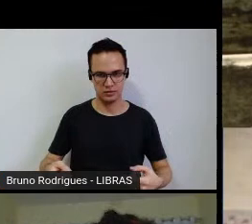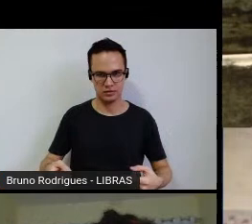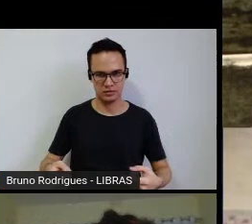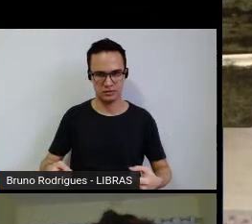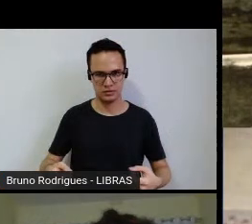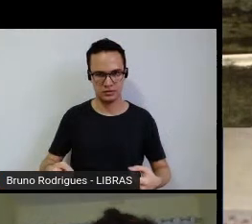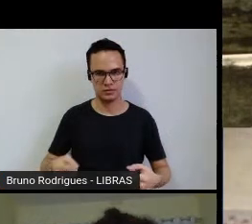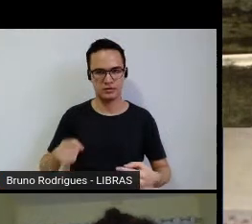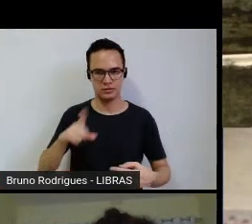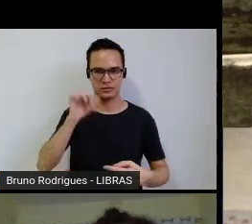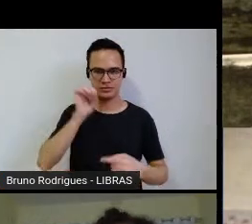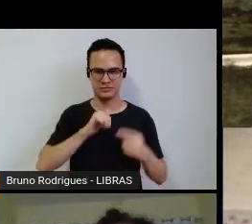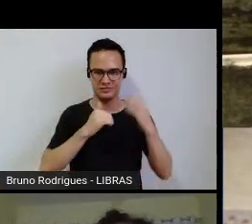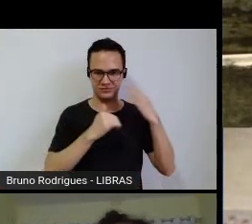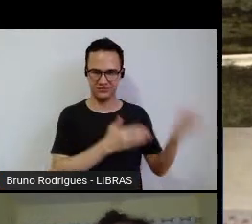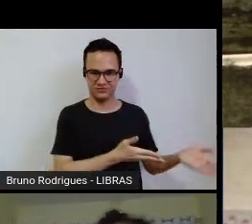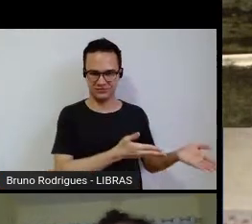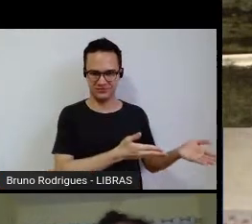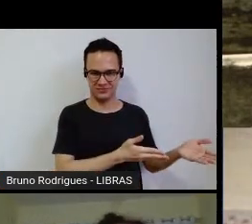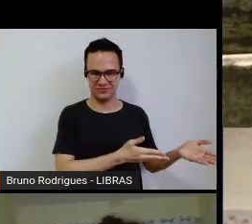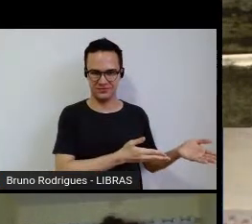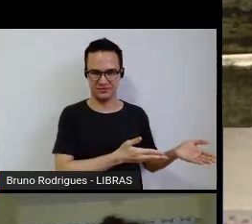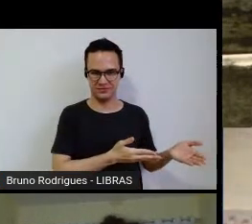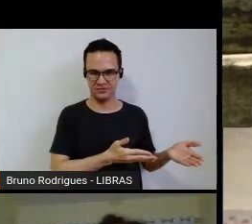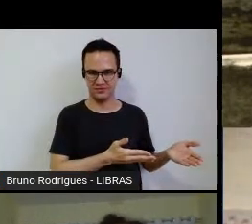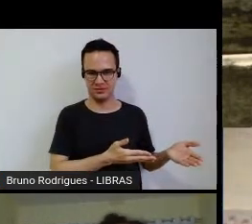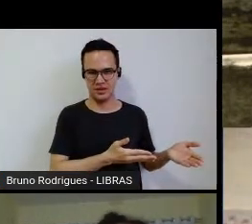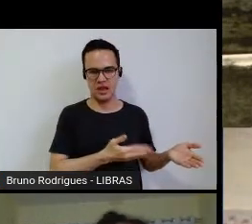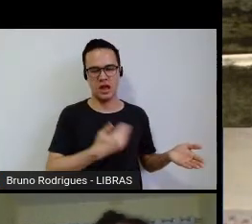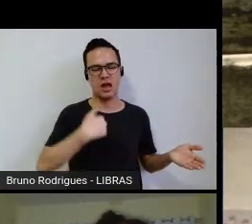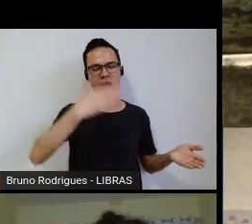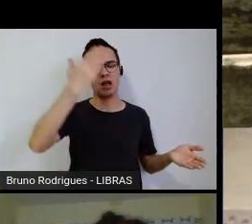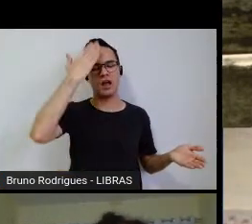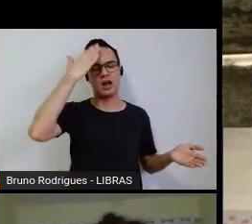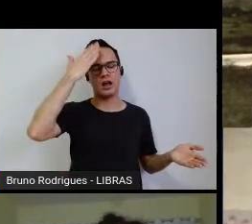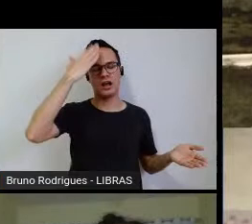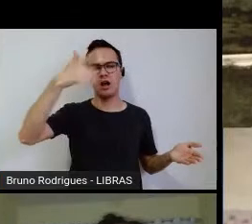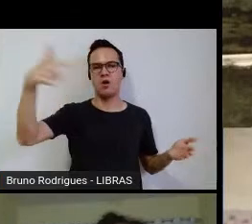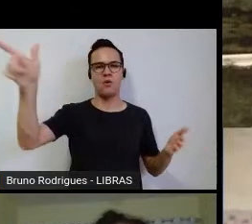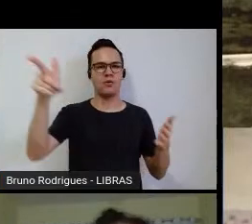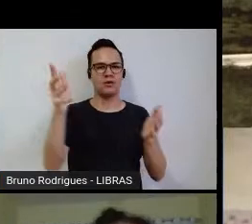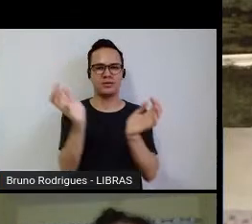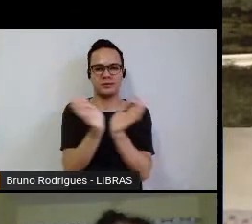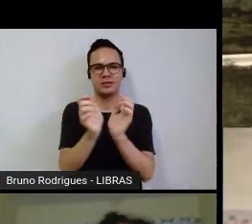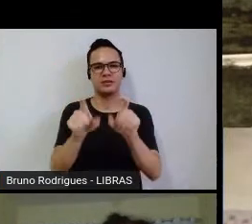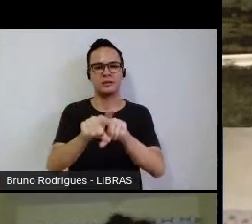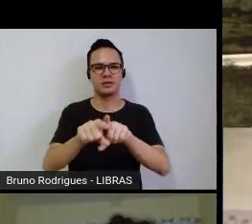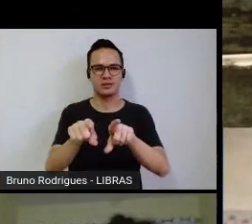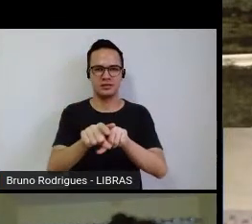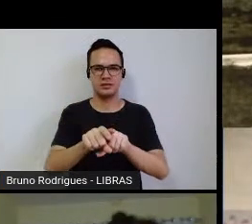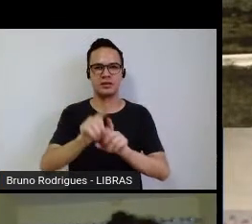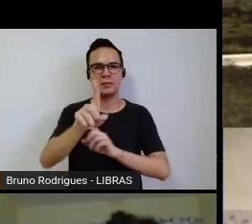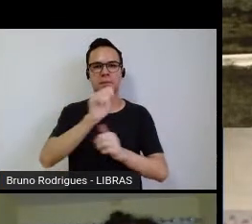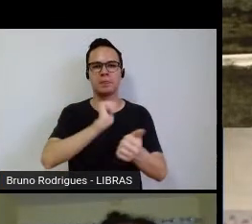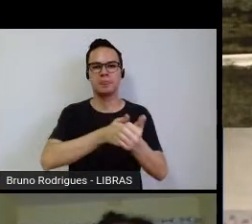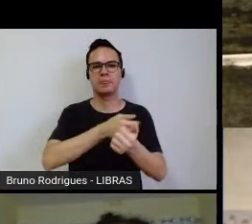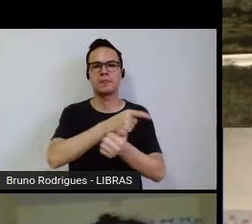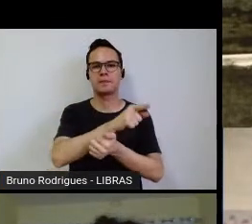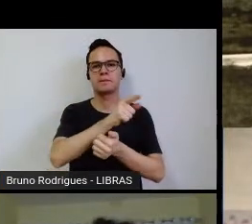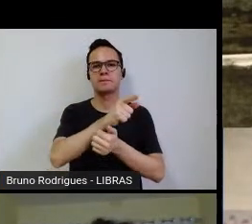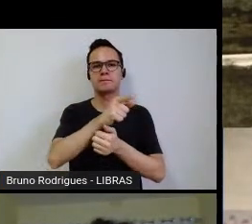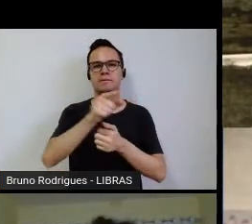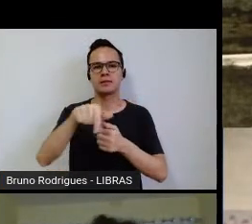essa aqui exatamente, que eu soube de outros times também mais próximo da capital